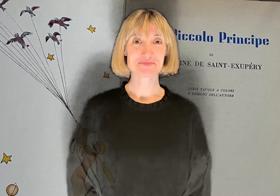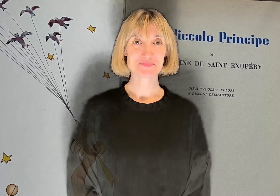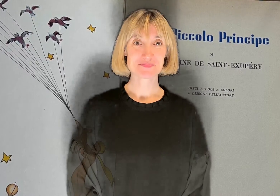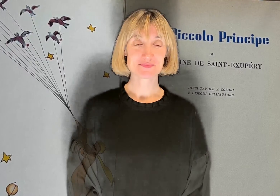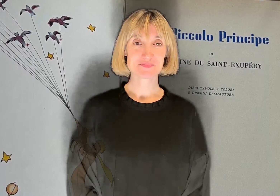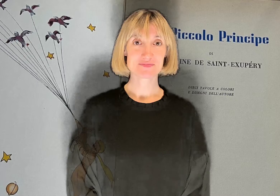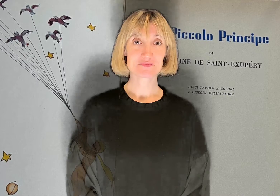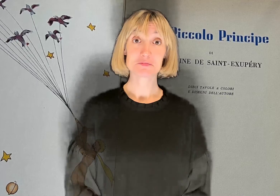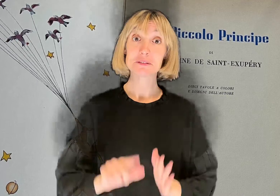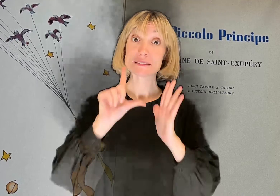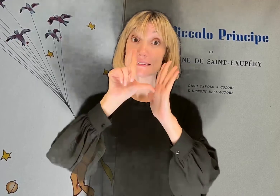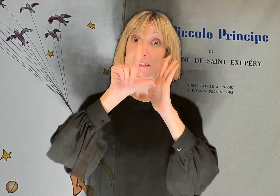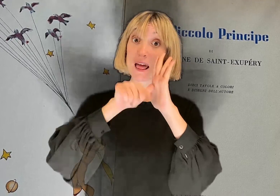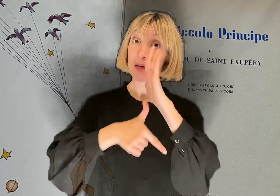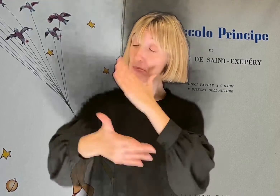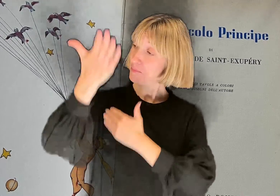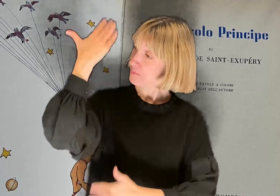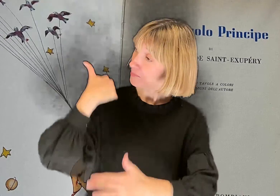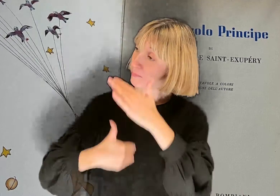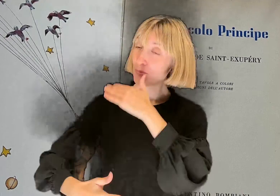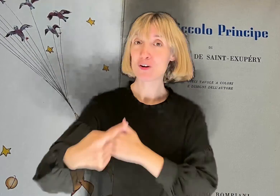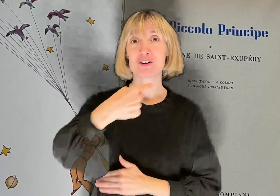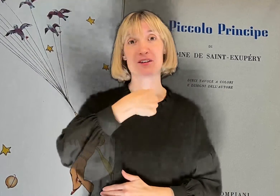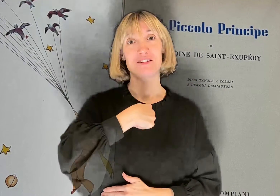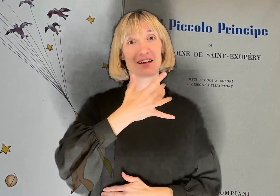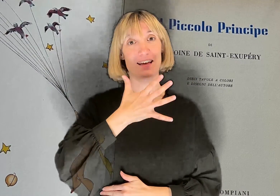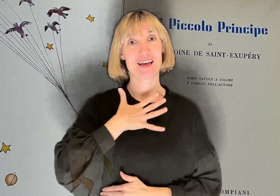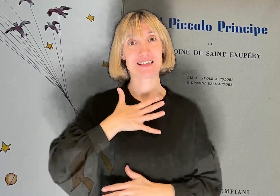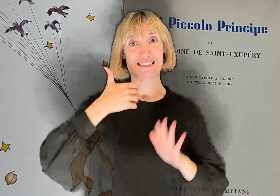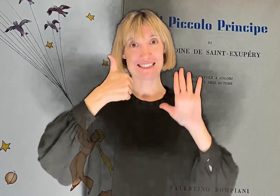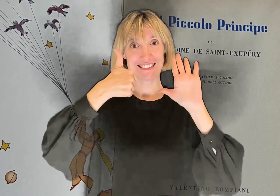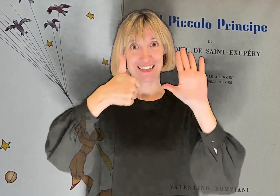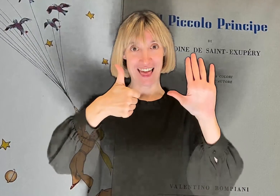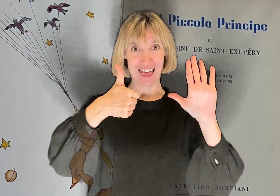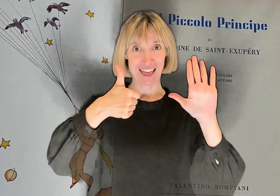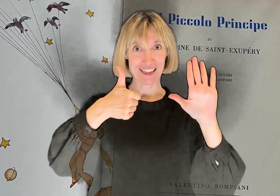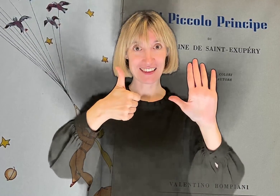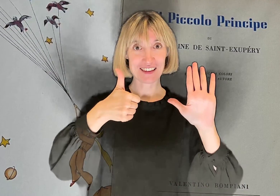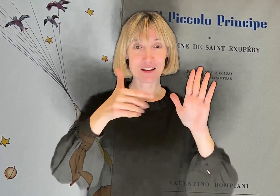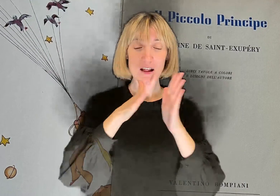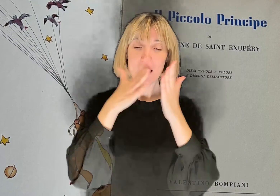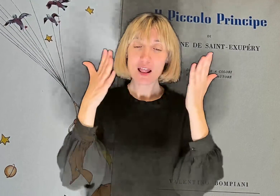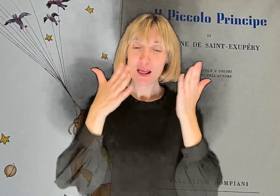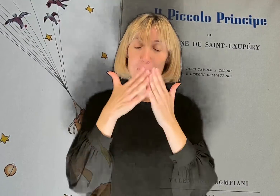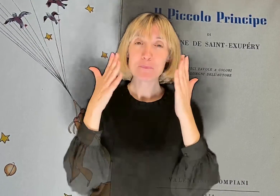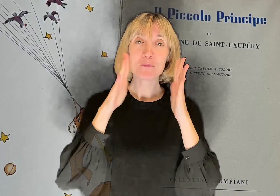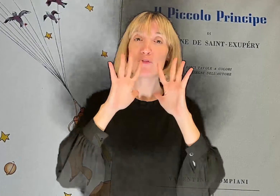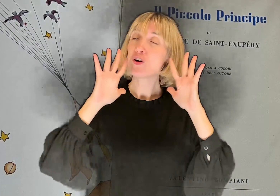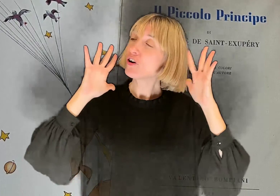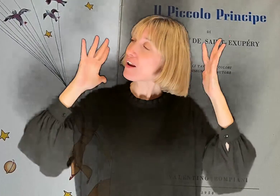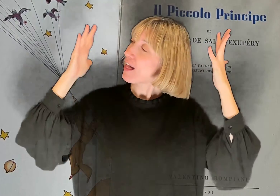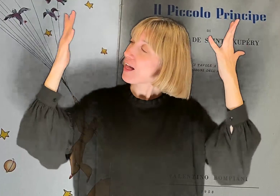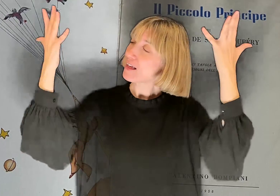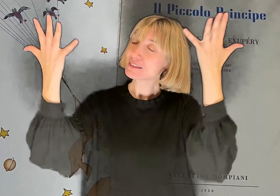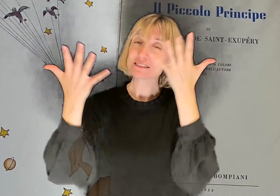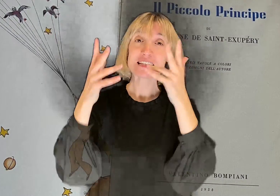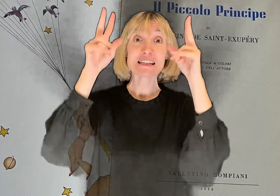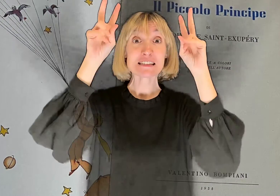Un tempo lontano, quando avevo sei anni, in un libro sulle foreste primordiali intitolato Storie